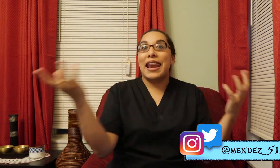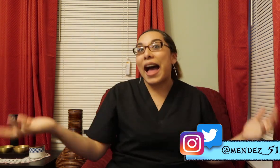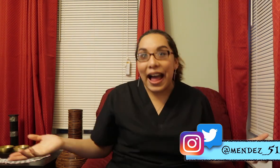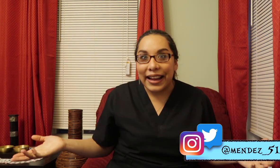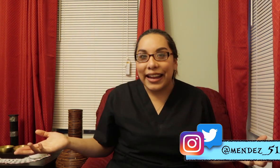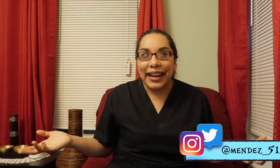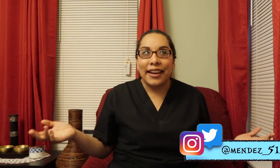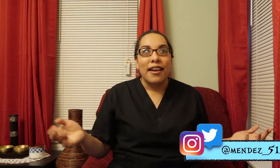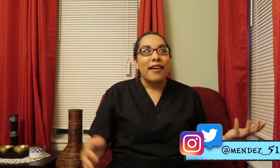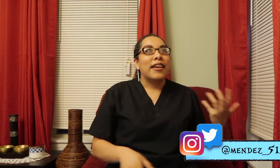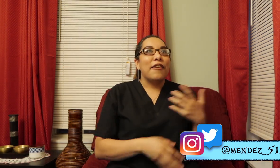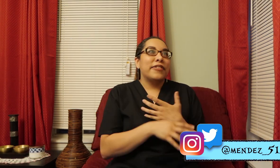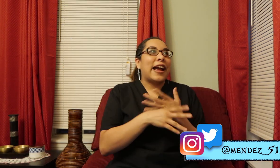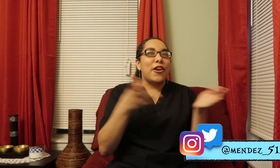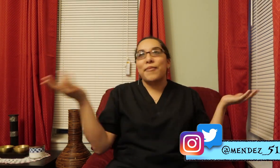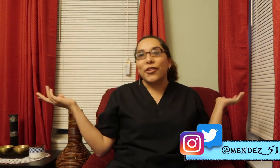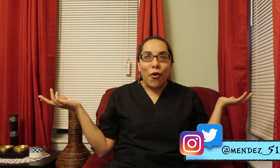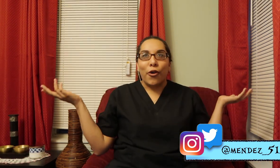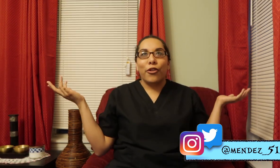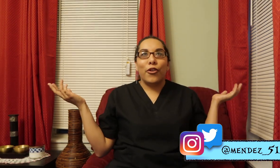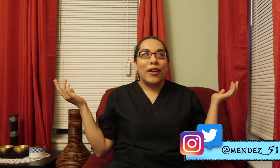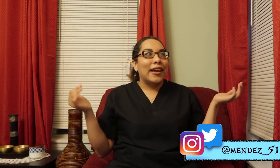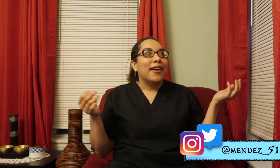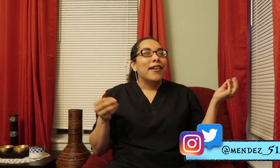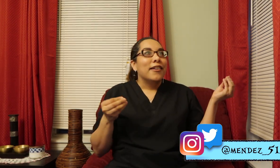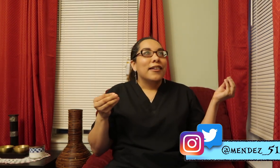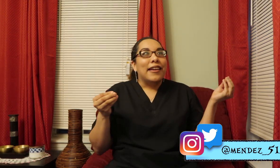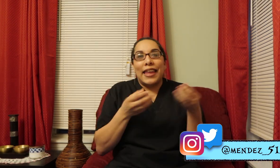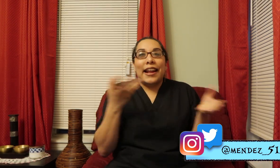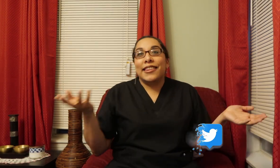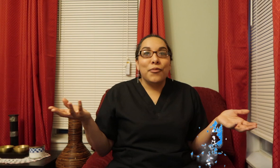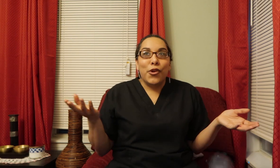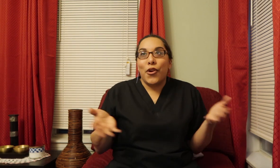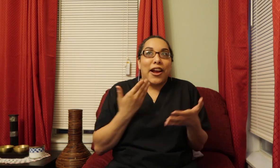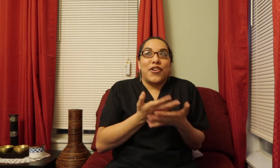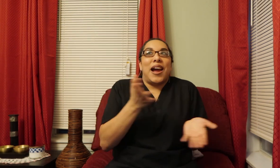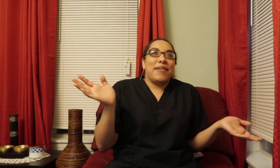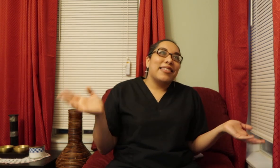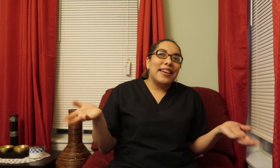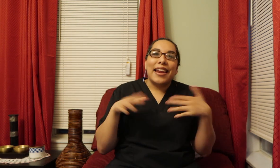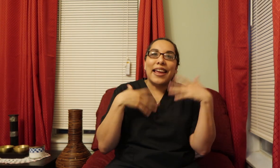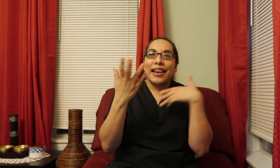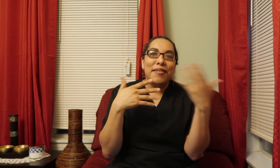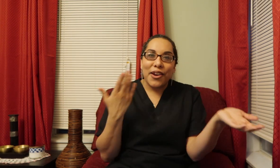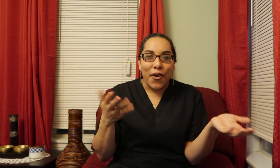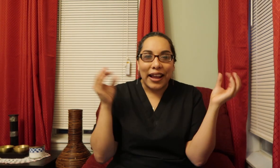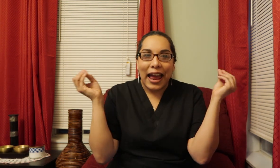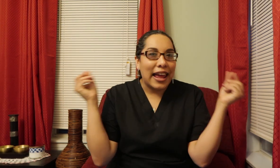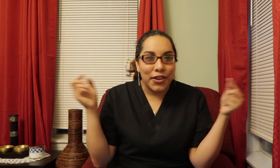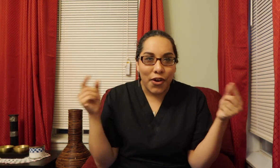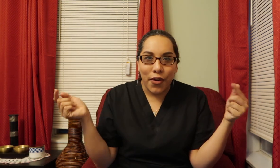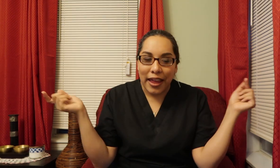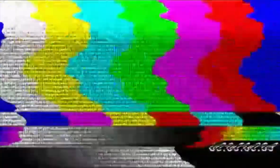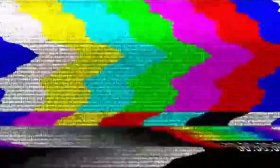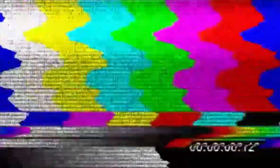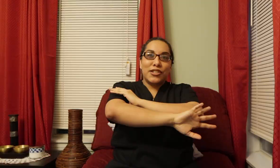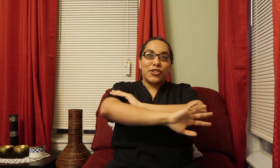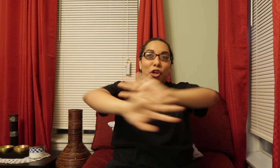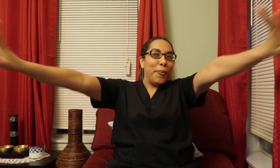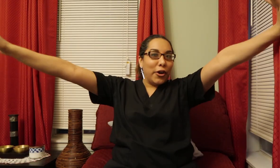line Quien te cayó más gordo Like si alguien se murió Like are you happy That they died Like let me know Like I like to know That Es todo por